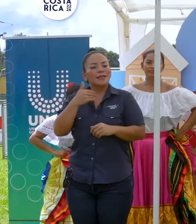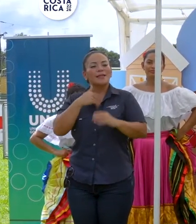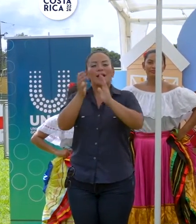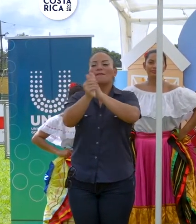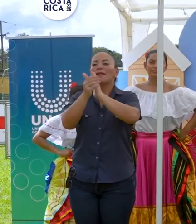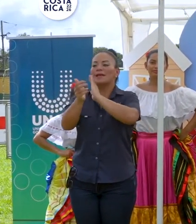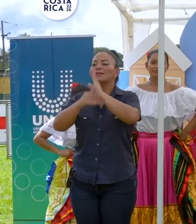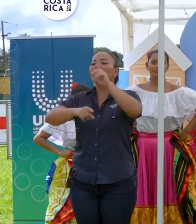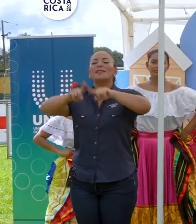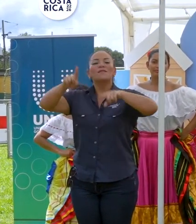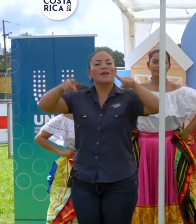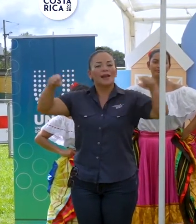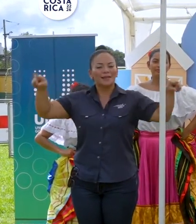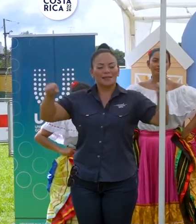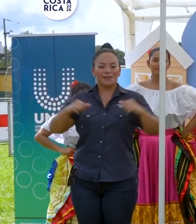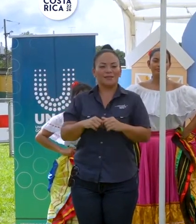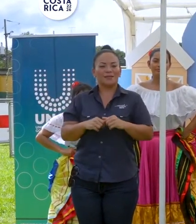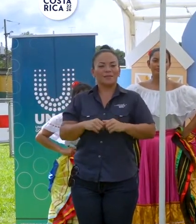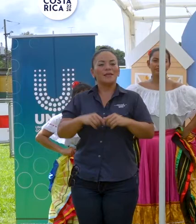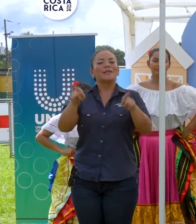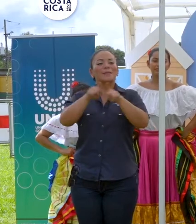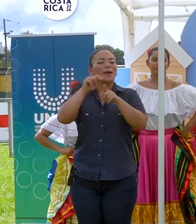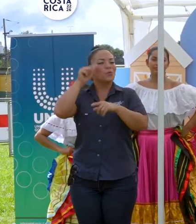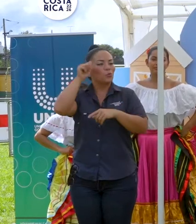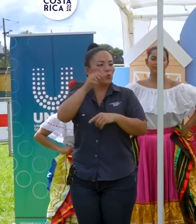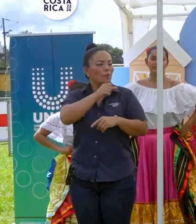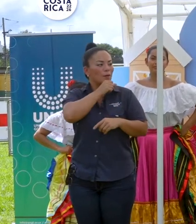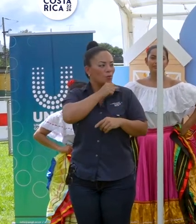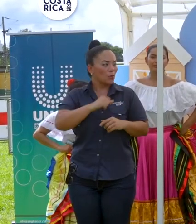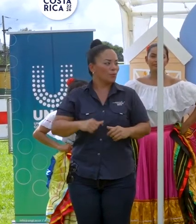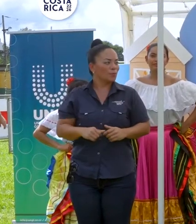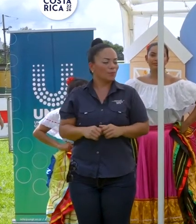habilidades diferentes y del adulto mayor.